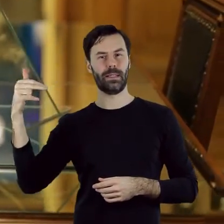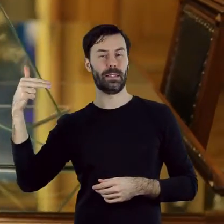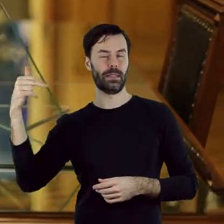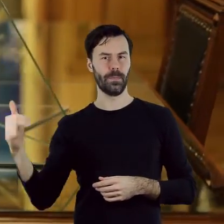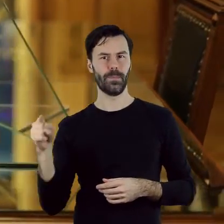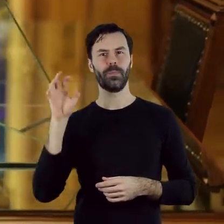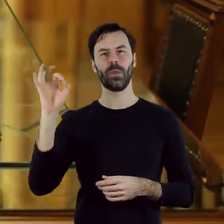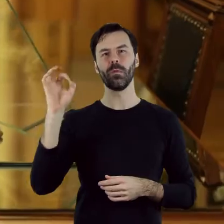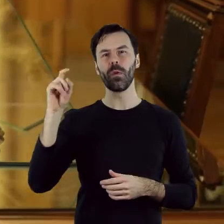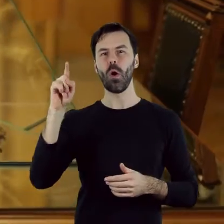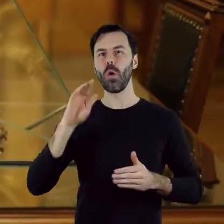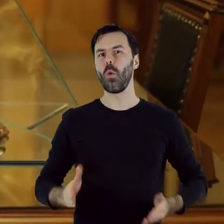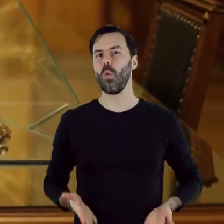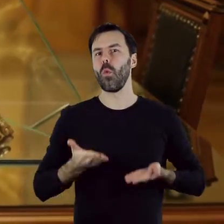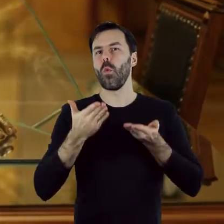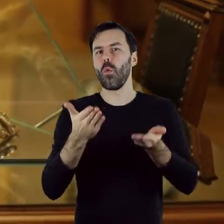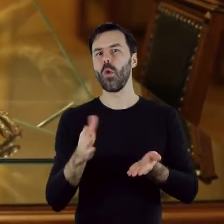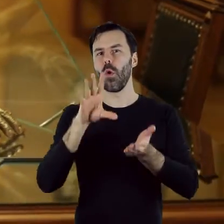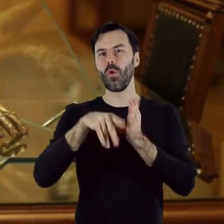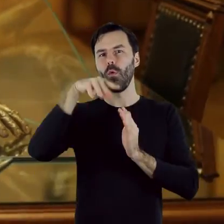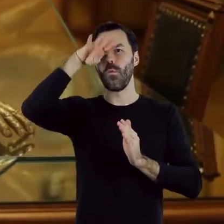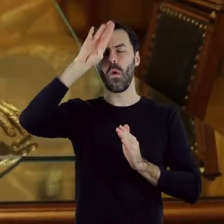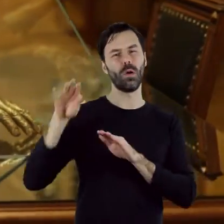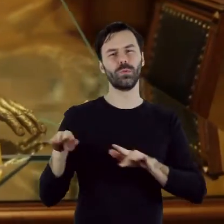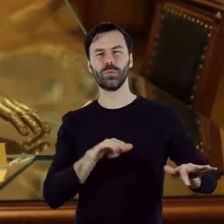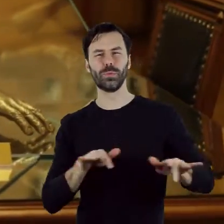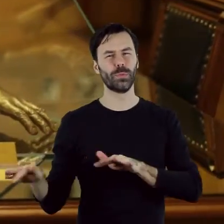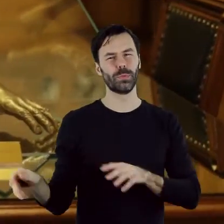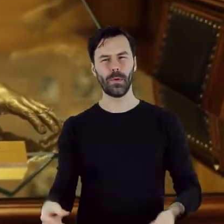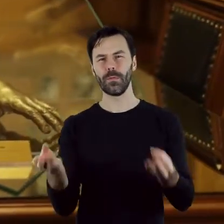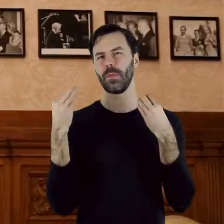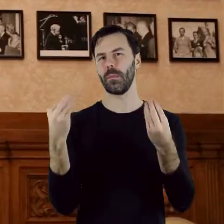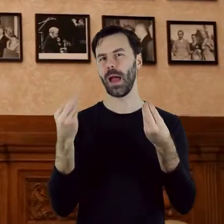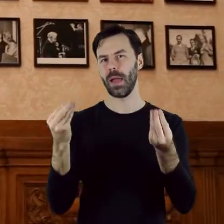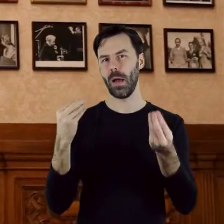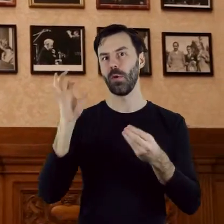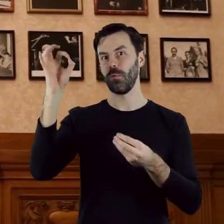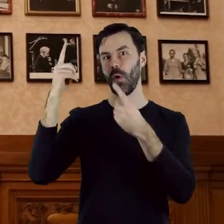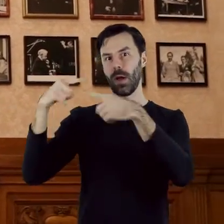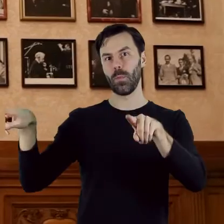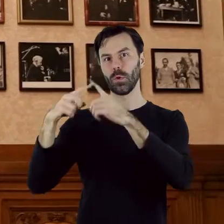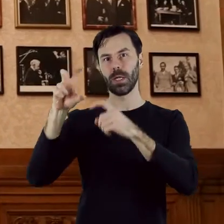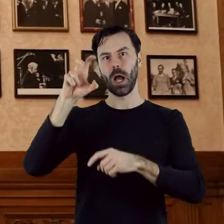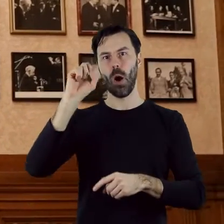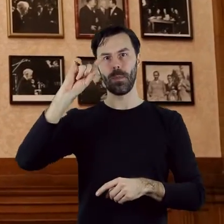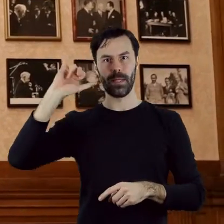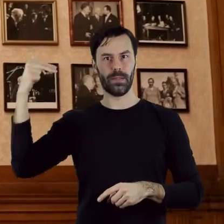urodzonym w Łodzi genialnym pianistą, niezwykłym interpretatorem dzieł Fryderyka Chopina oraz wielką